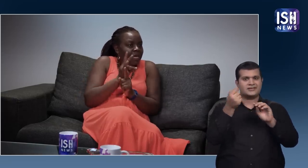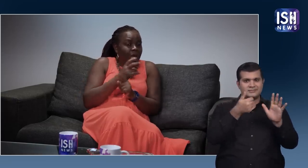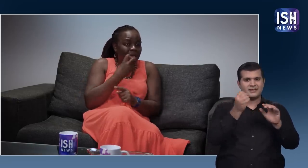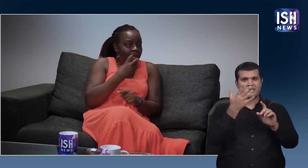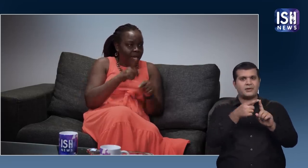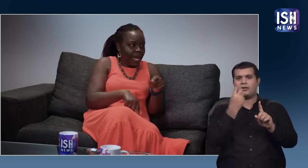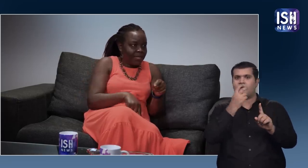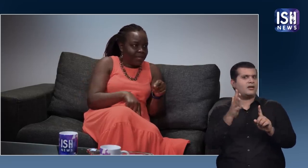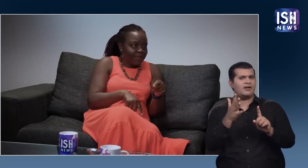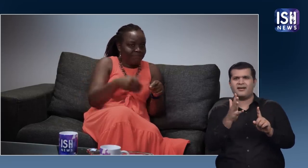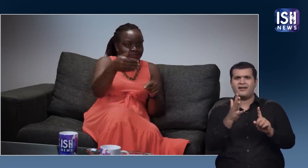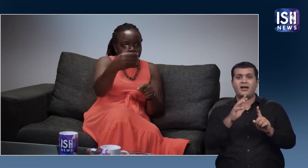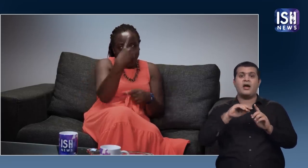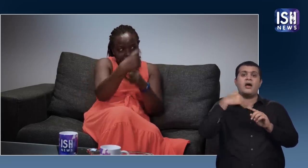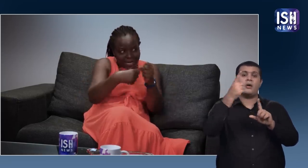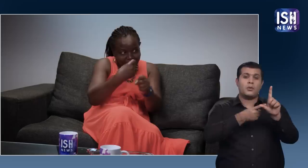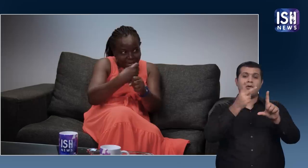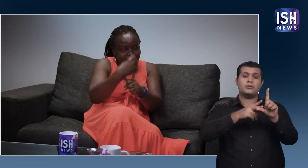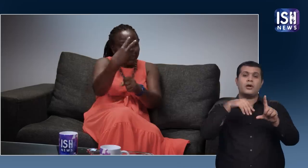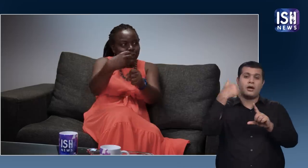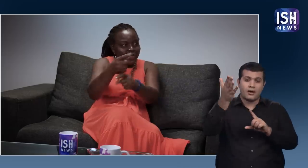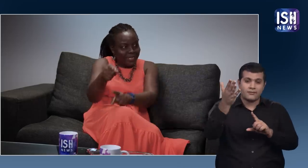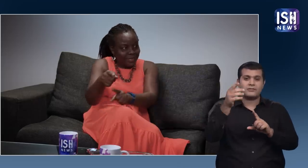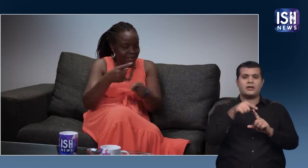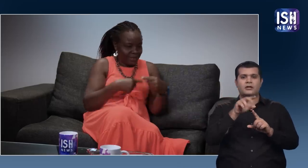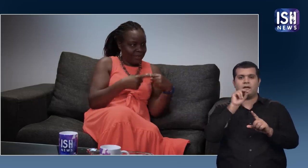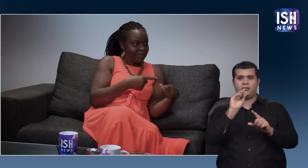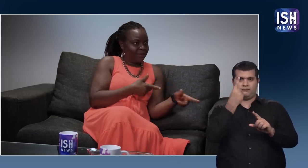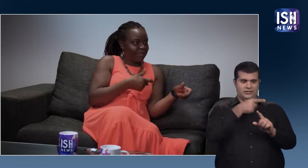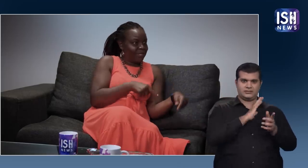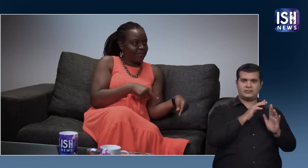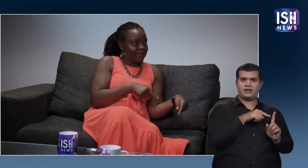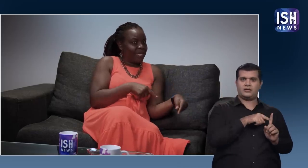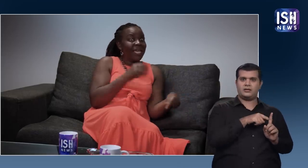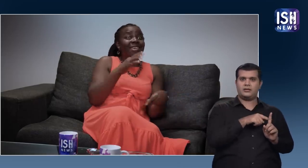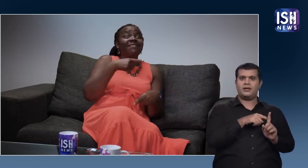महिने के बच्चे एक या दो साल बात तक बोल नहीं पाते, लेकिन वे पहले साइन करते हैं, तो अगर